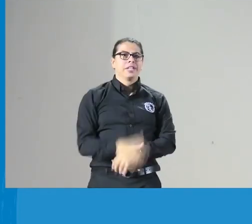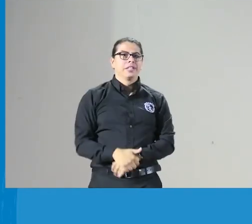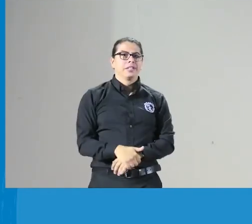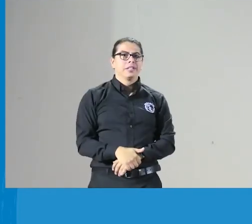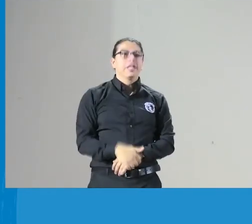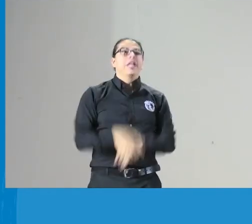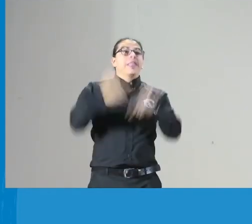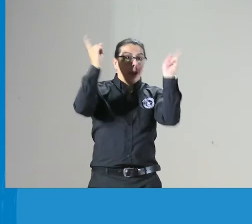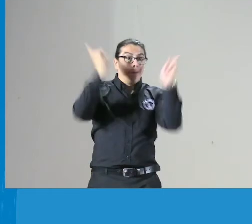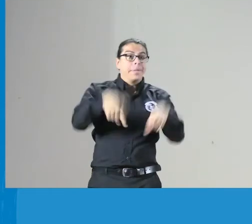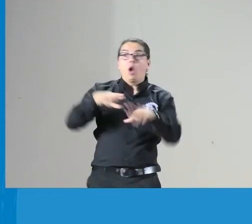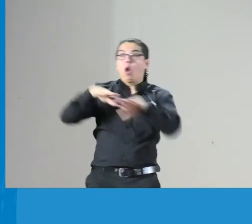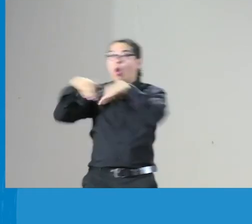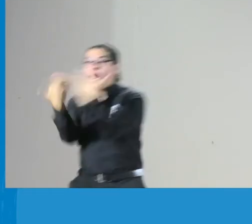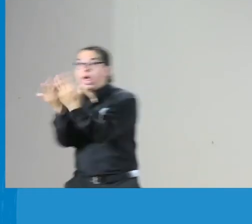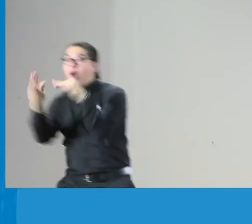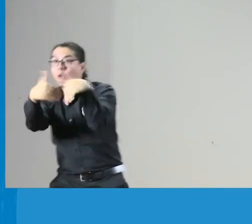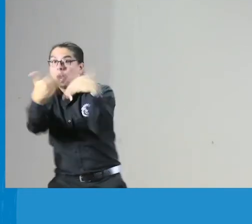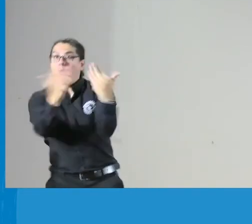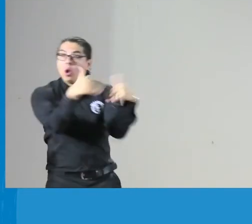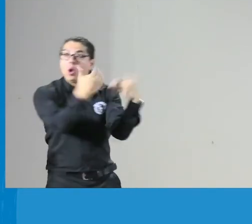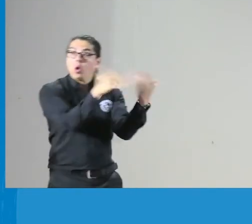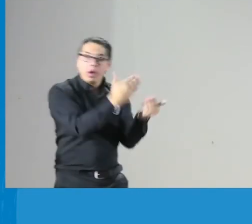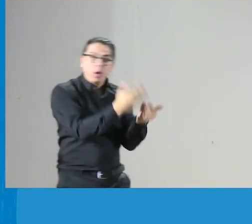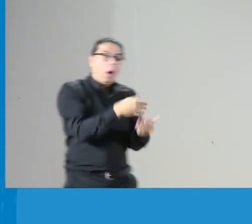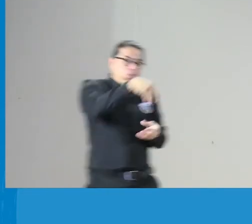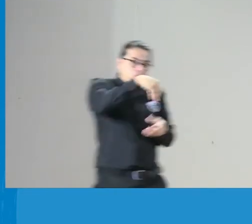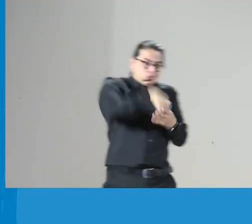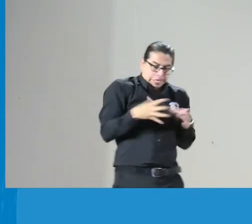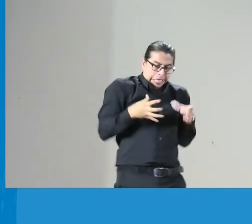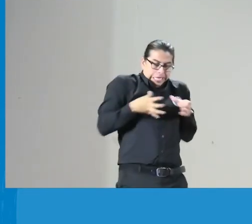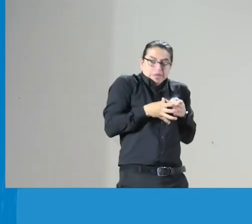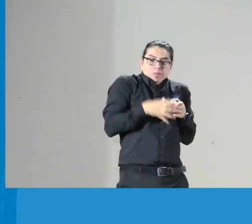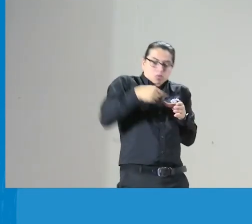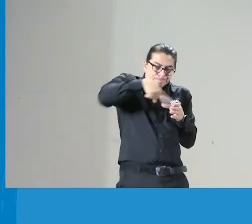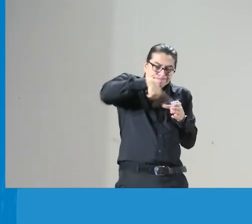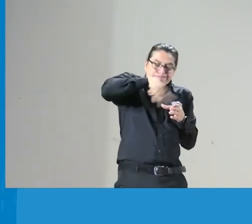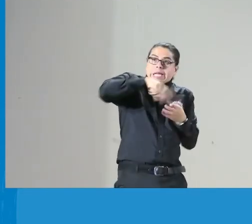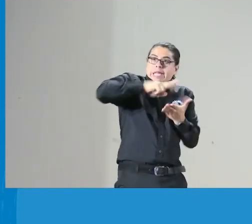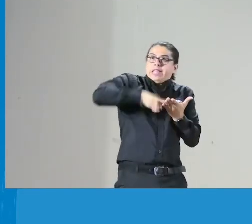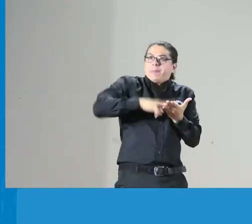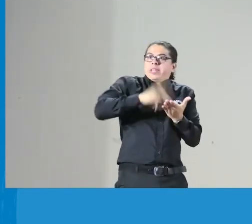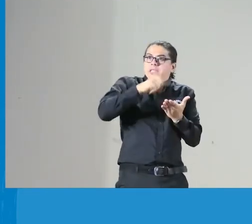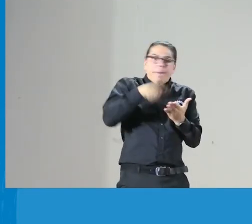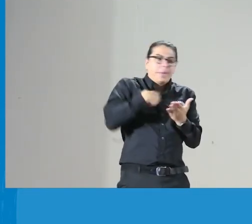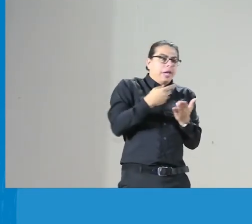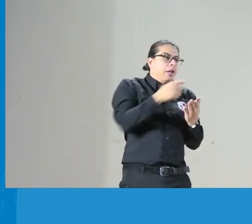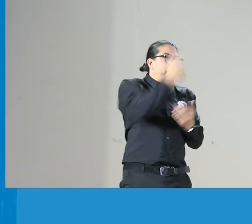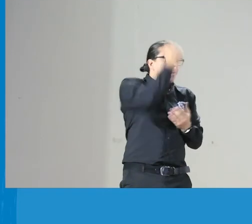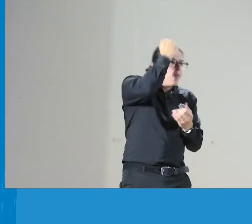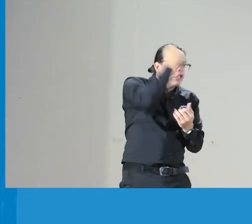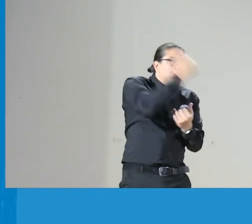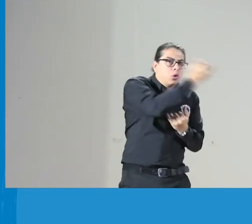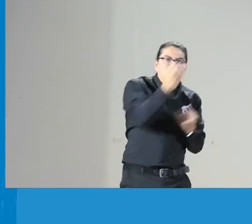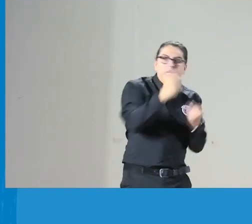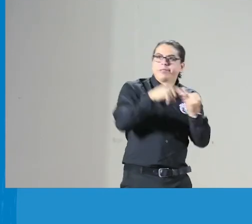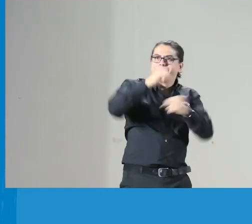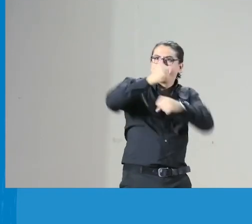intérpretes tenían ese conocimiento y en los colegios también en ese equipo de intérpretes de los